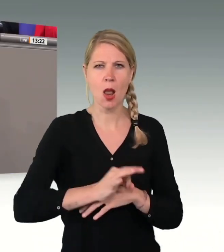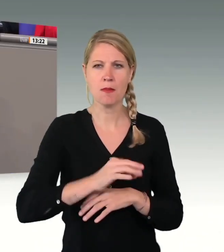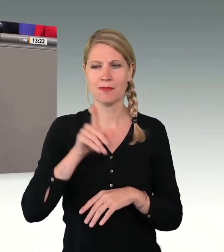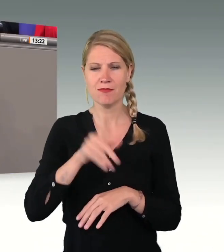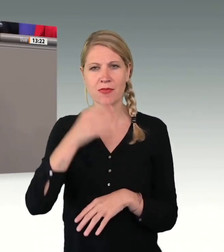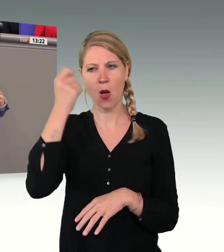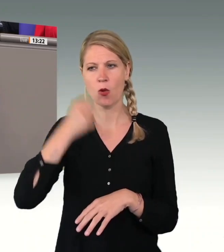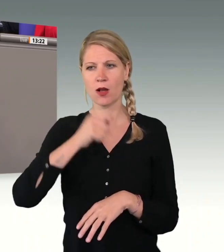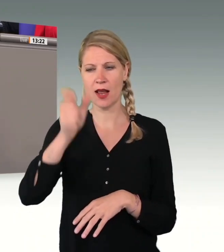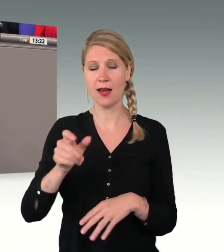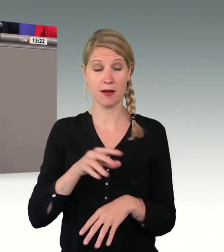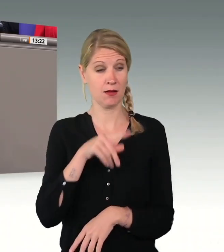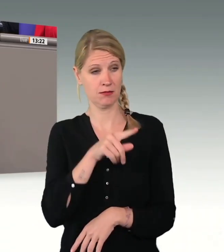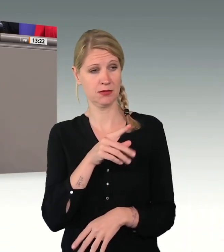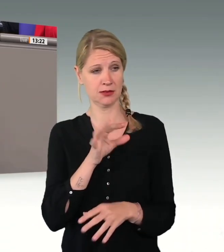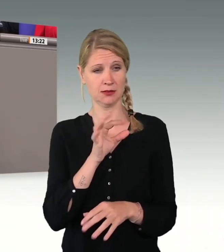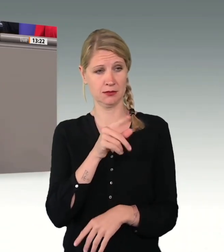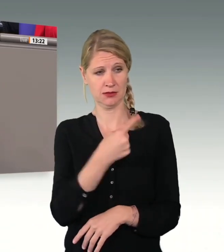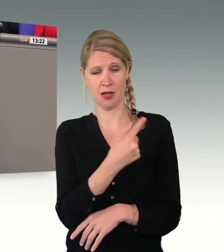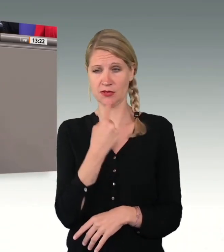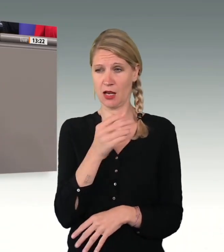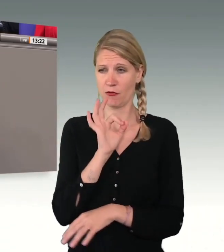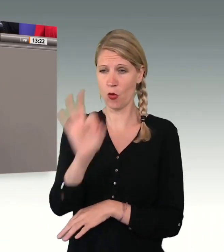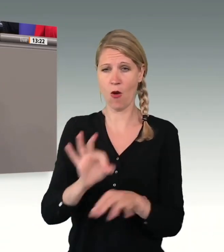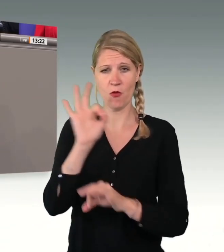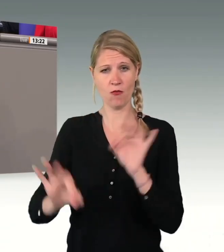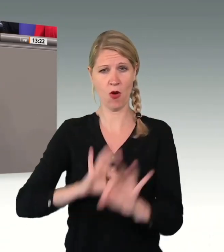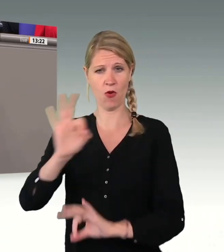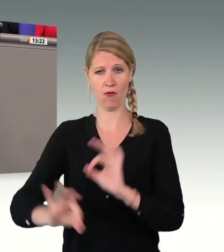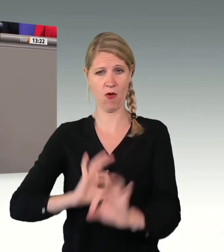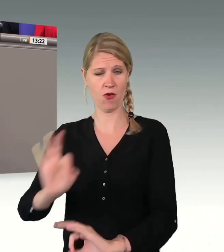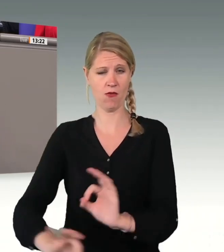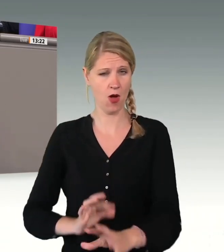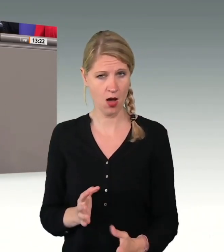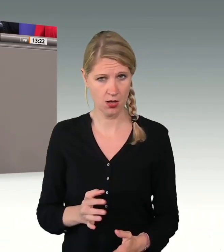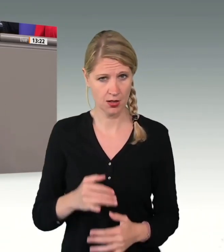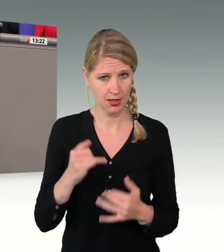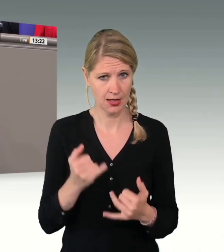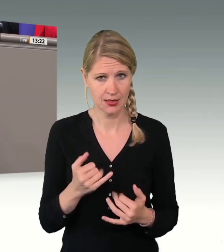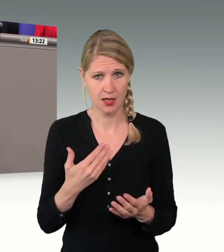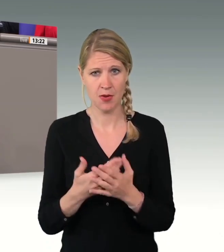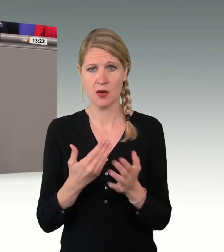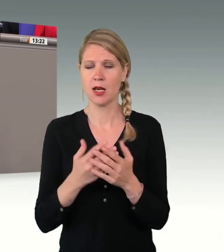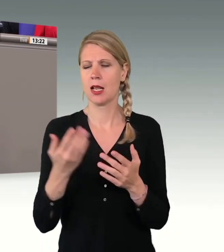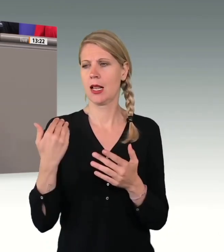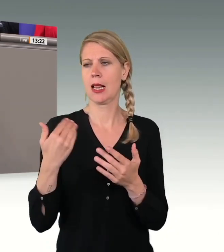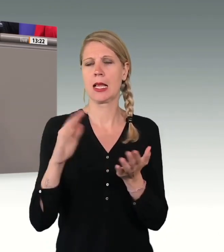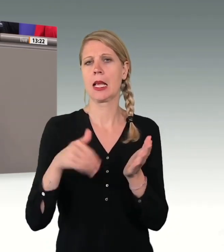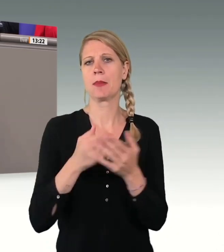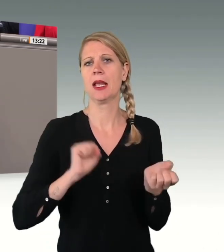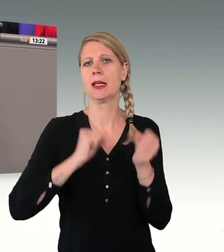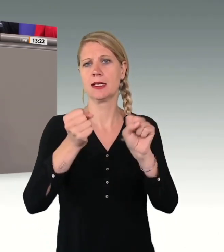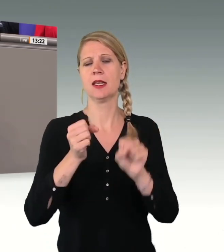einsetzen, zum Beispiel eine Initiative, mit der ich engstens in Wuppertal und in NRW zusammenarbeite, Stand with the way. Die sind